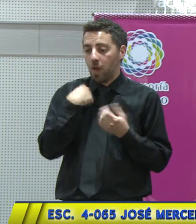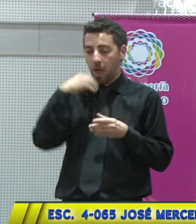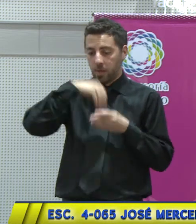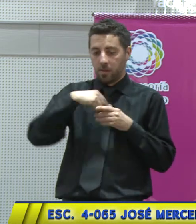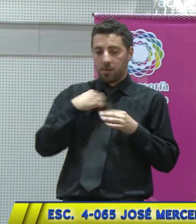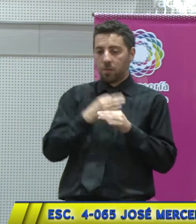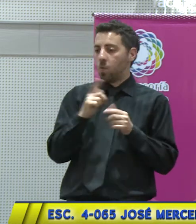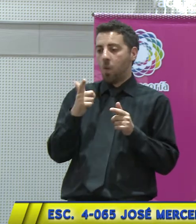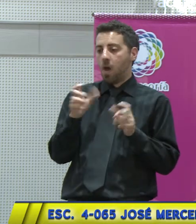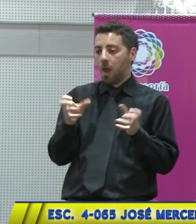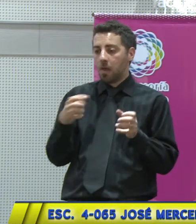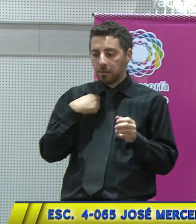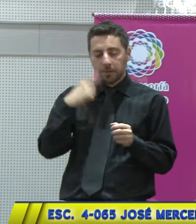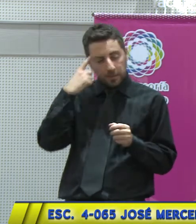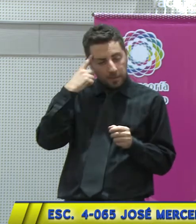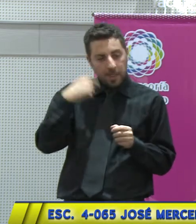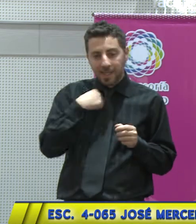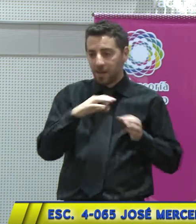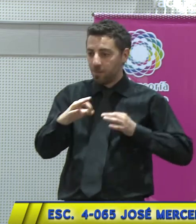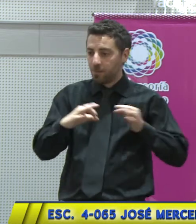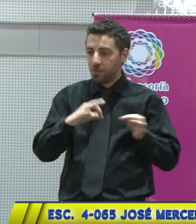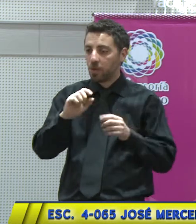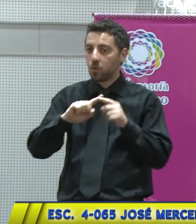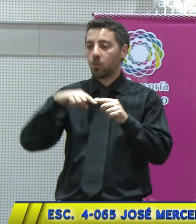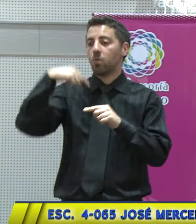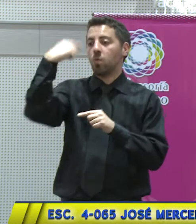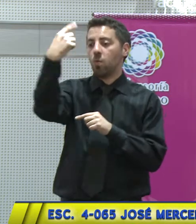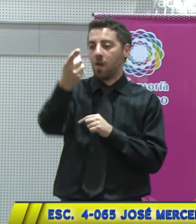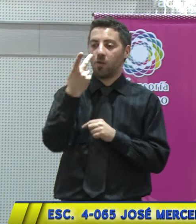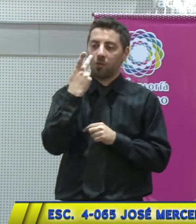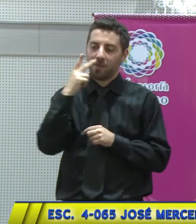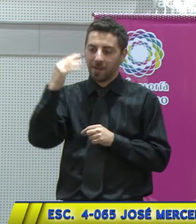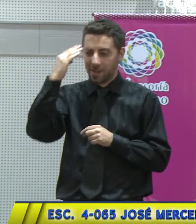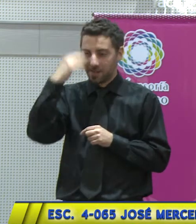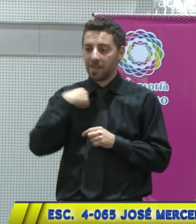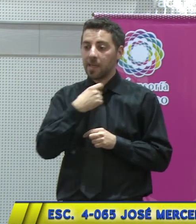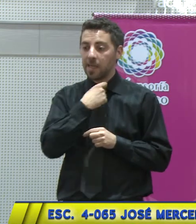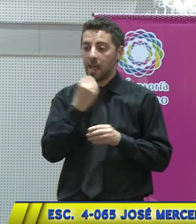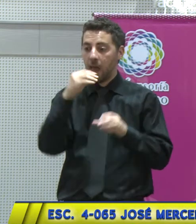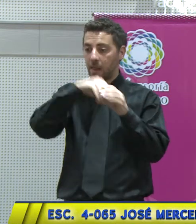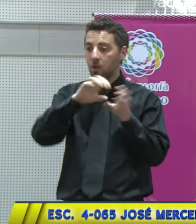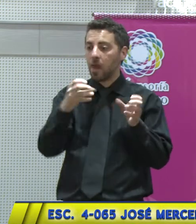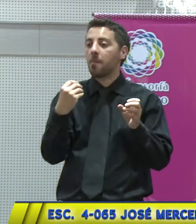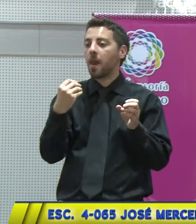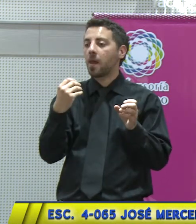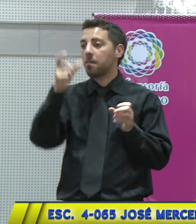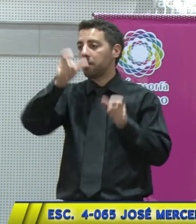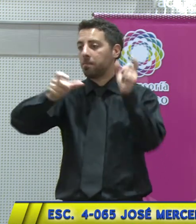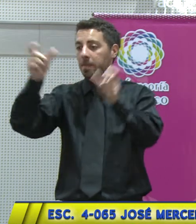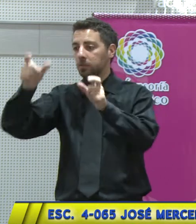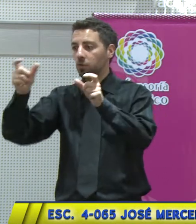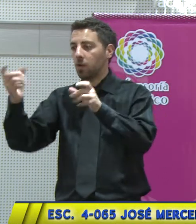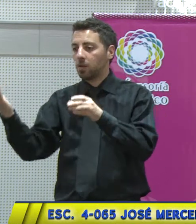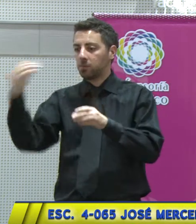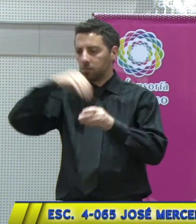estamos gestionando tener nuestra propia radio para el año que viene, para interactuar y expresarnos e integrar a todos y todas, para dar